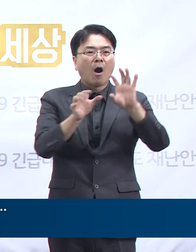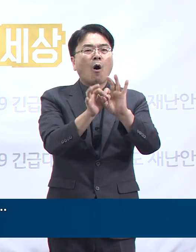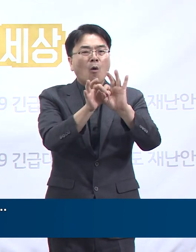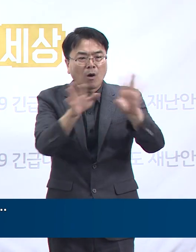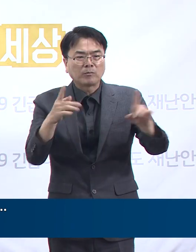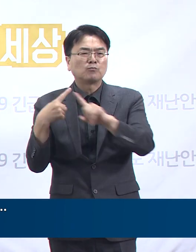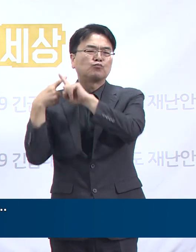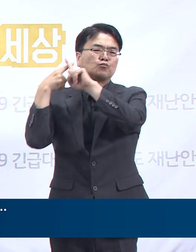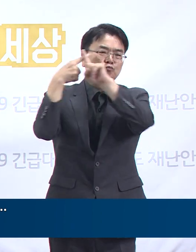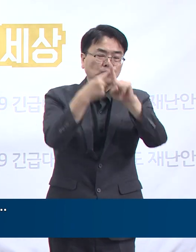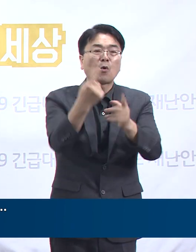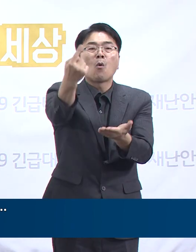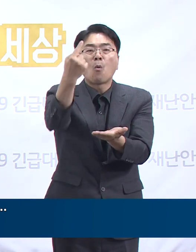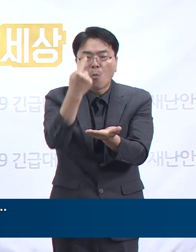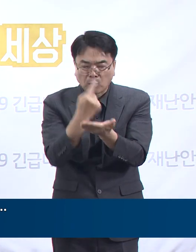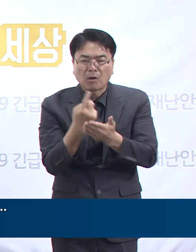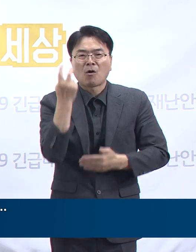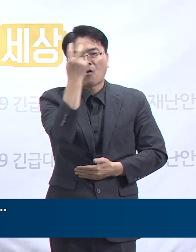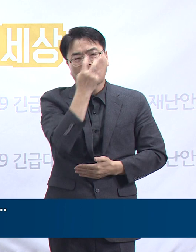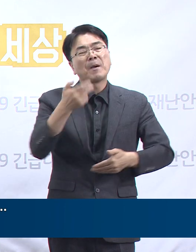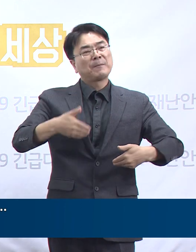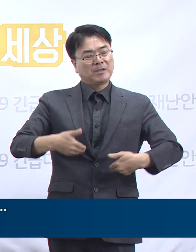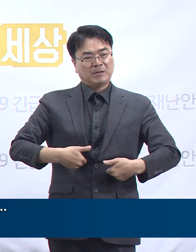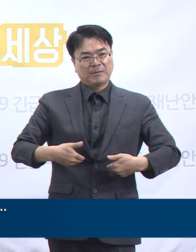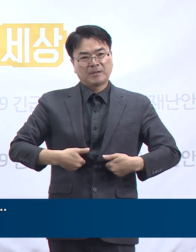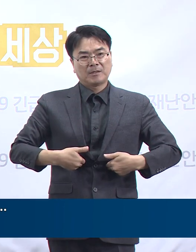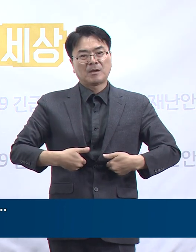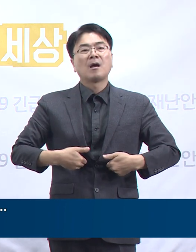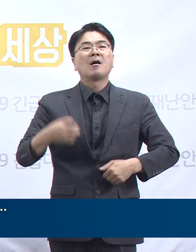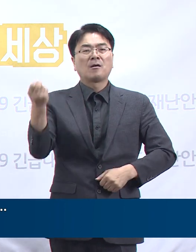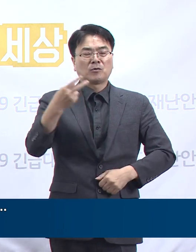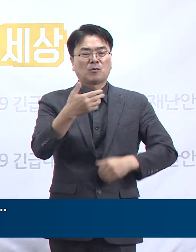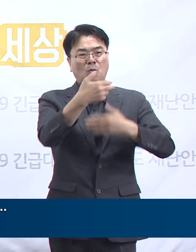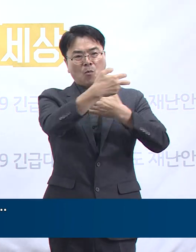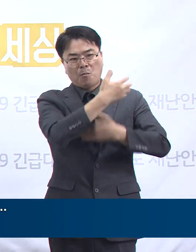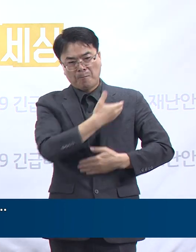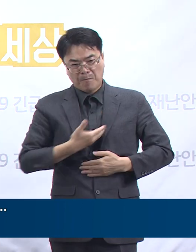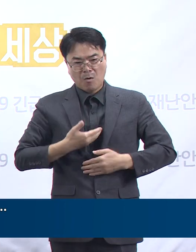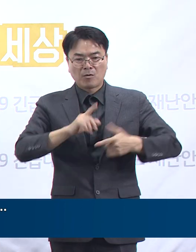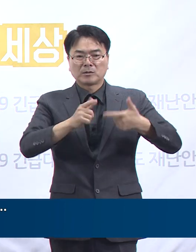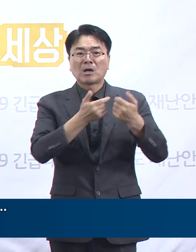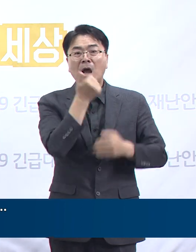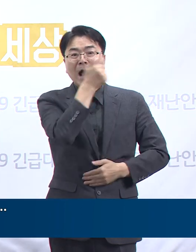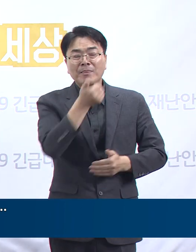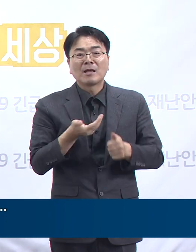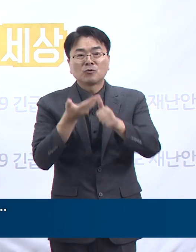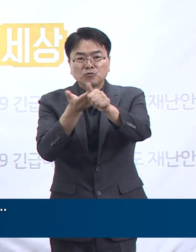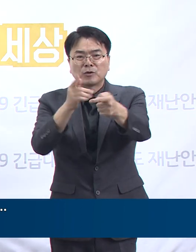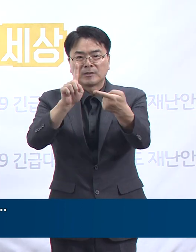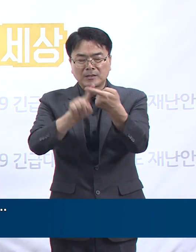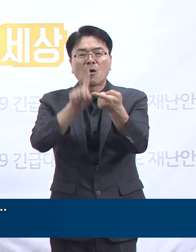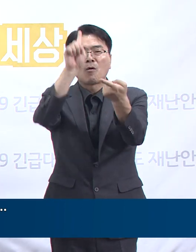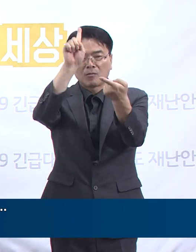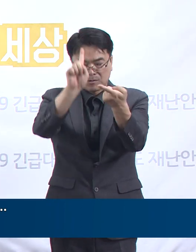받아주실 것과 방역당국의 역학조사 및 격리 조치에 적극 협조해 주실 것을 당부드립니다.